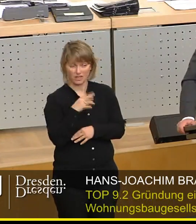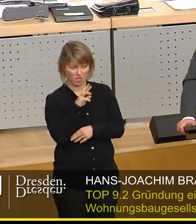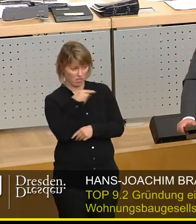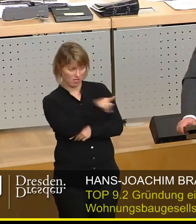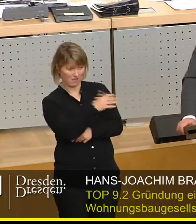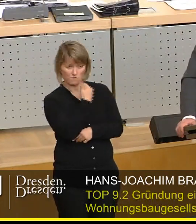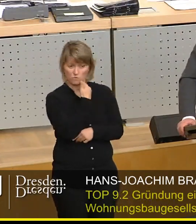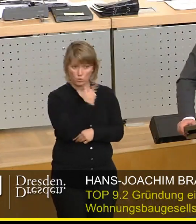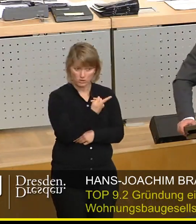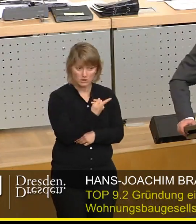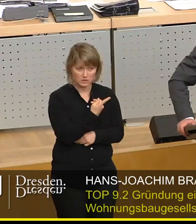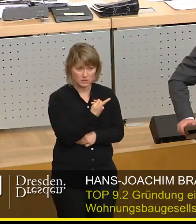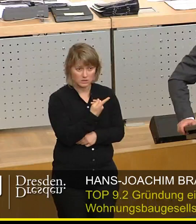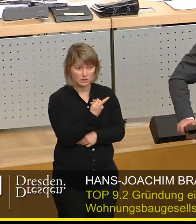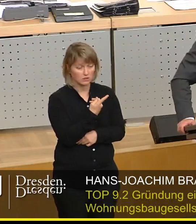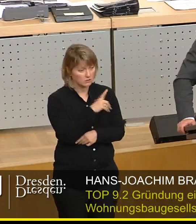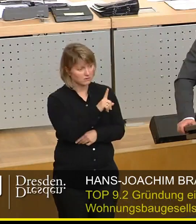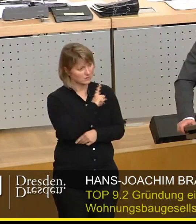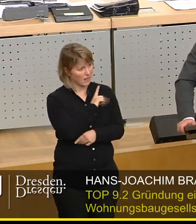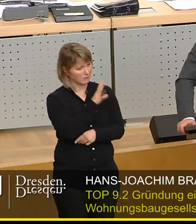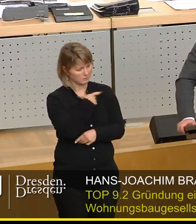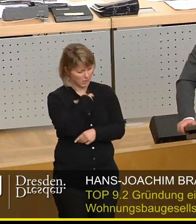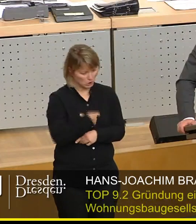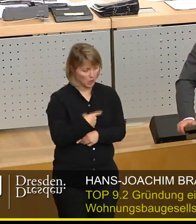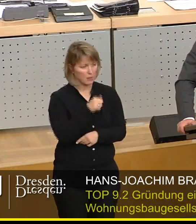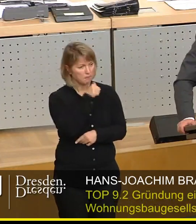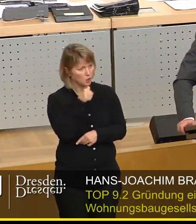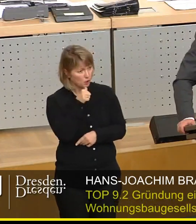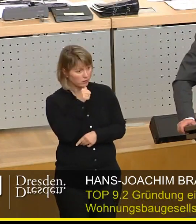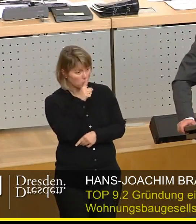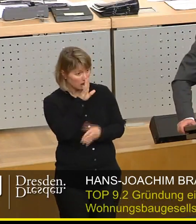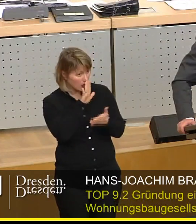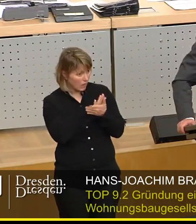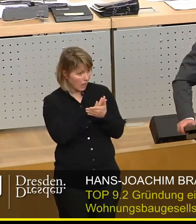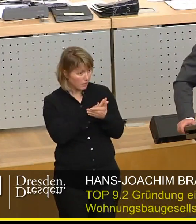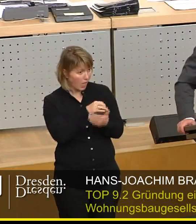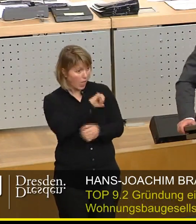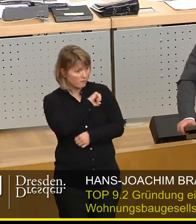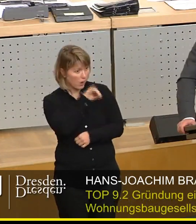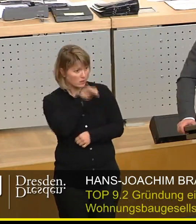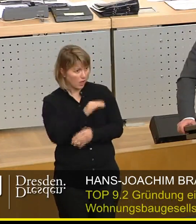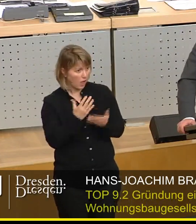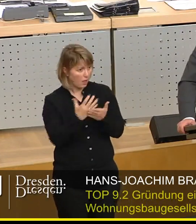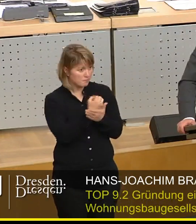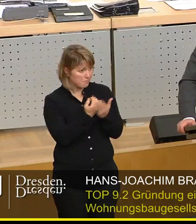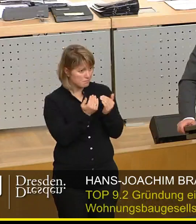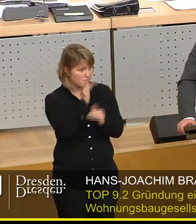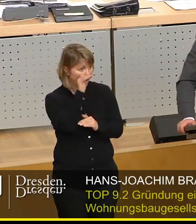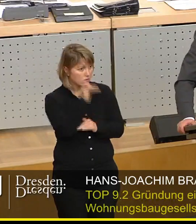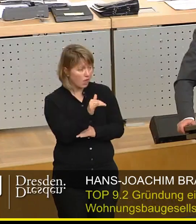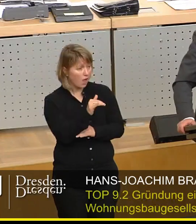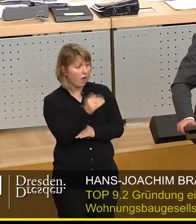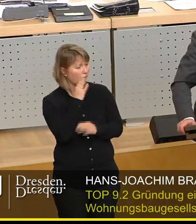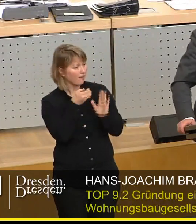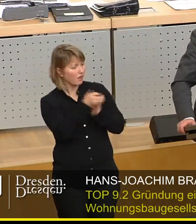die dort wohnen, persönlich und auch beruflich erfolgreich sind, dann auch entsprechend verdienen, die Kriterien nicht mehr